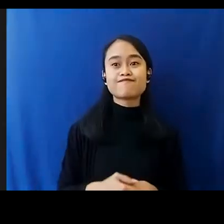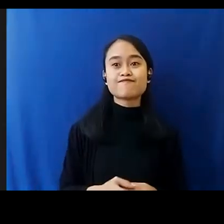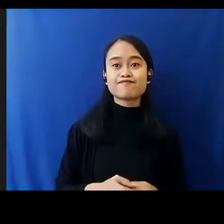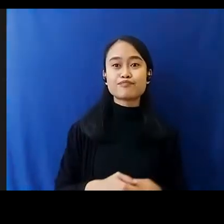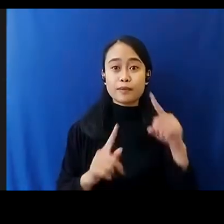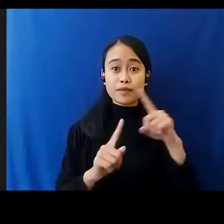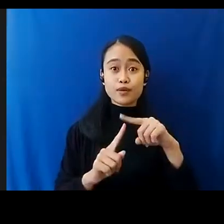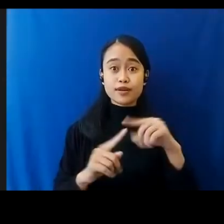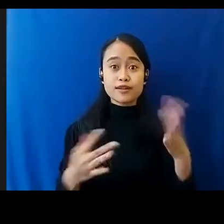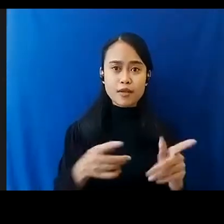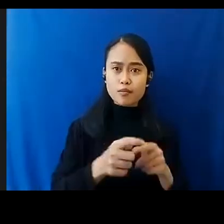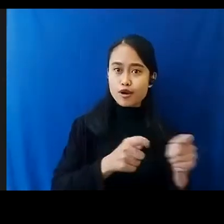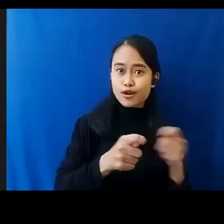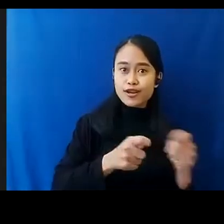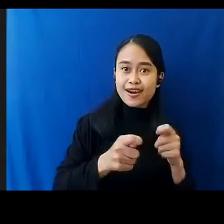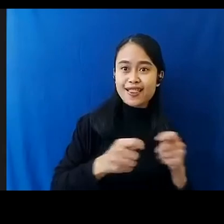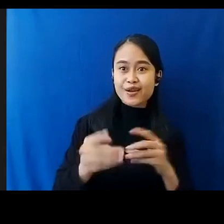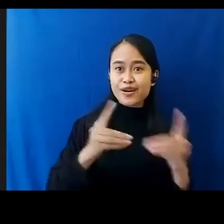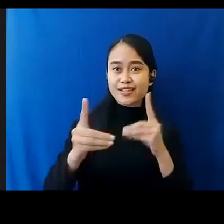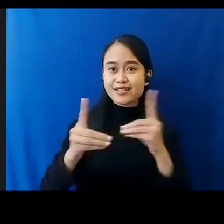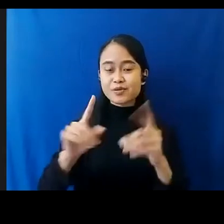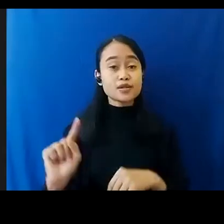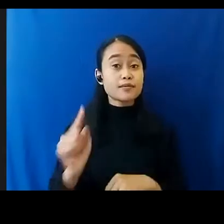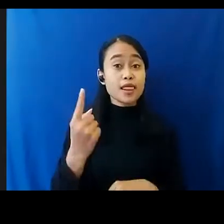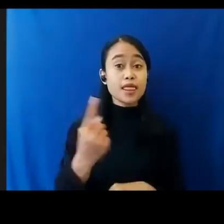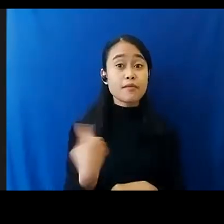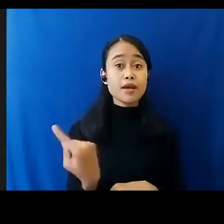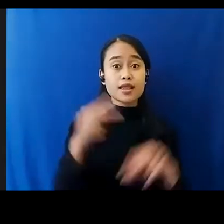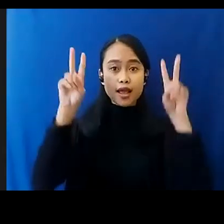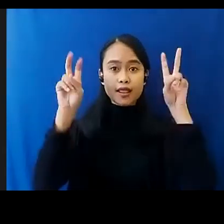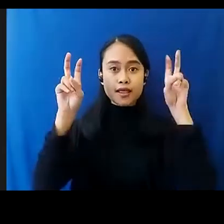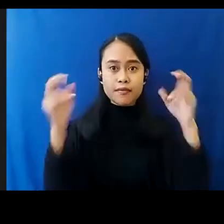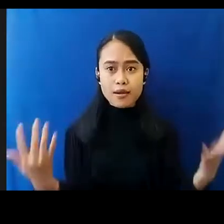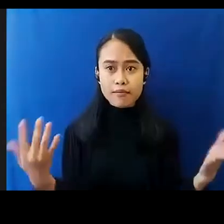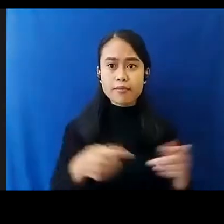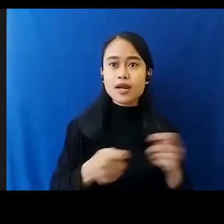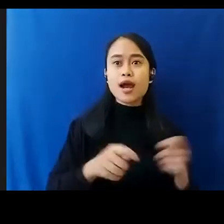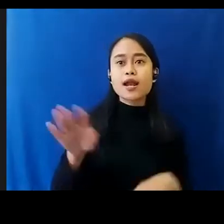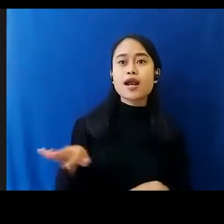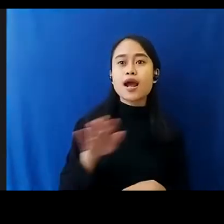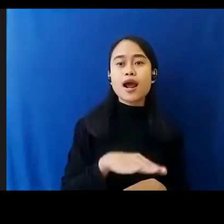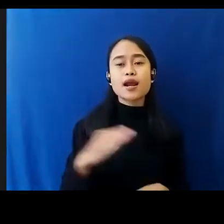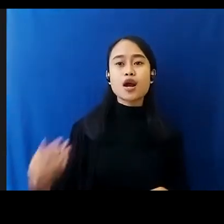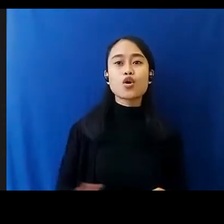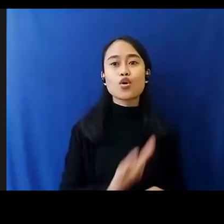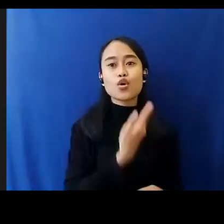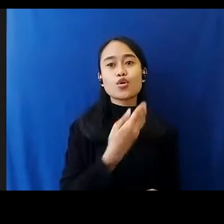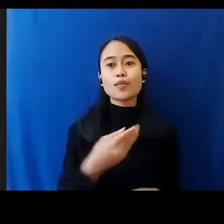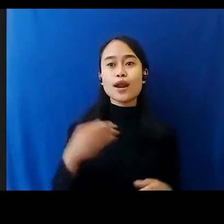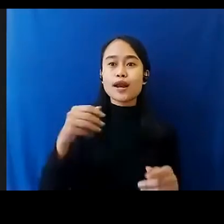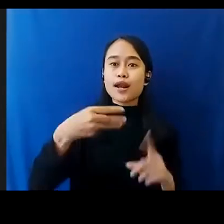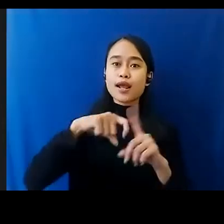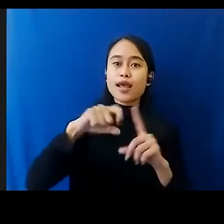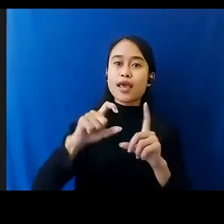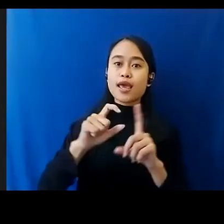Moderator Diskusi Panel Pertama Kita Dengan Tema Penanganan Anak Korban Kekerasan Korban Eksploitasi